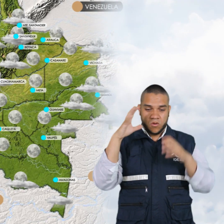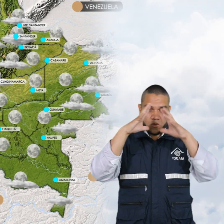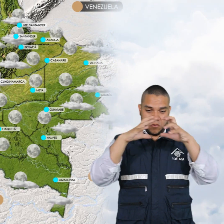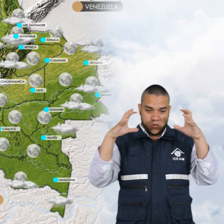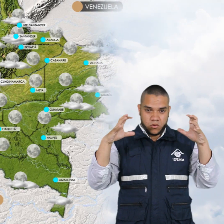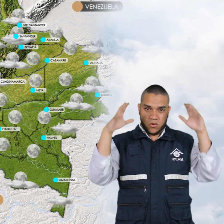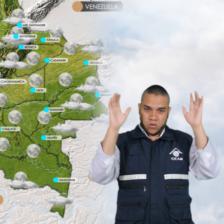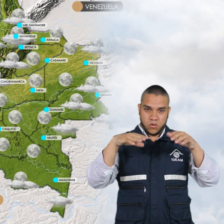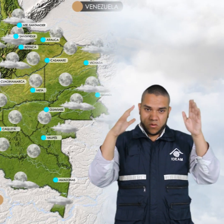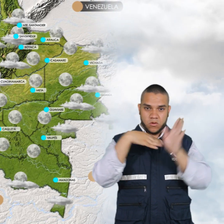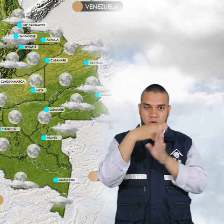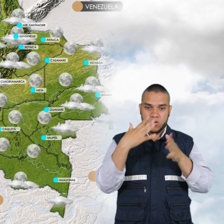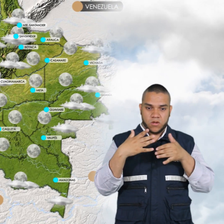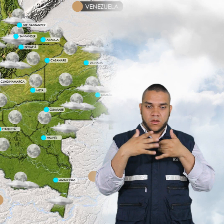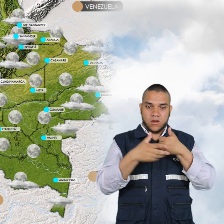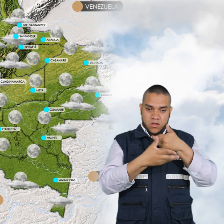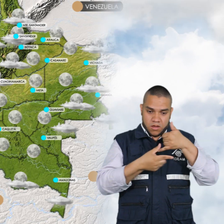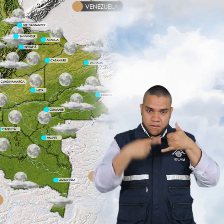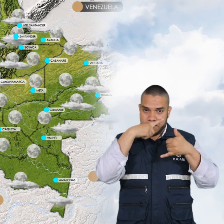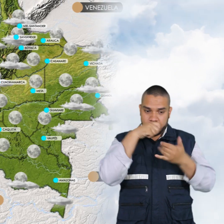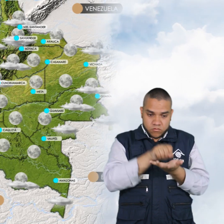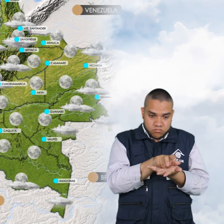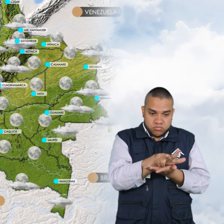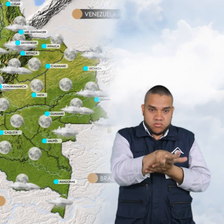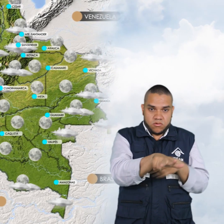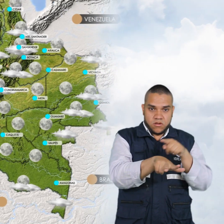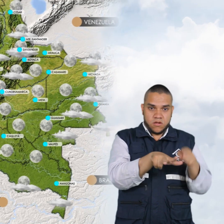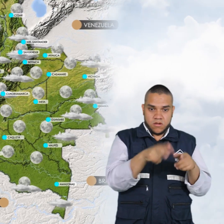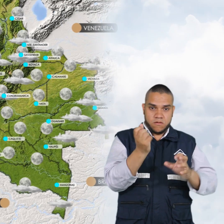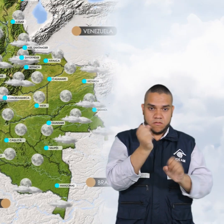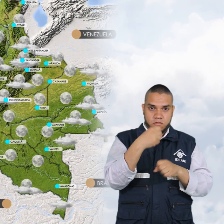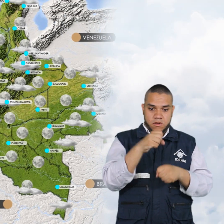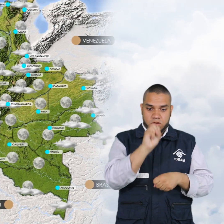lluvias moderadas en el trapecio amazónico, Baupés y sur de la Guanía.